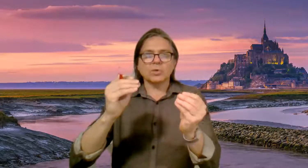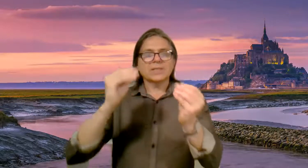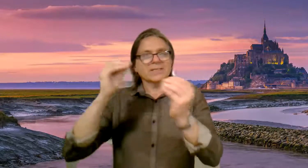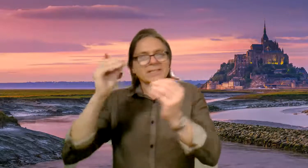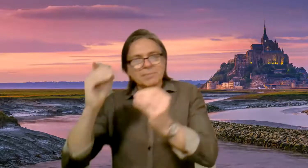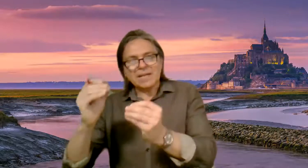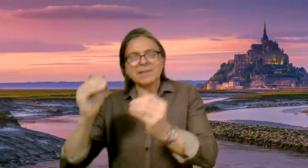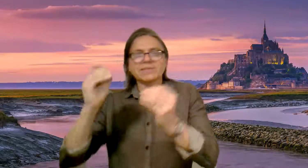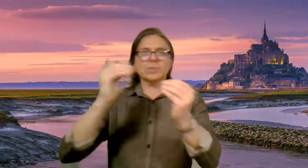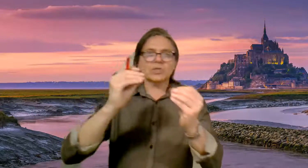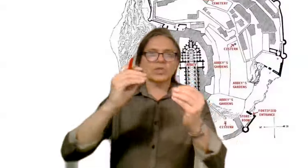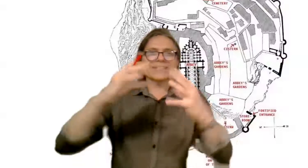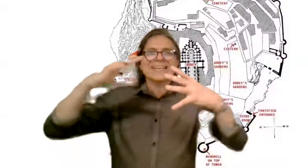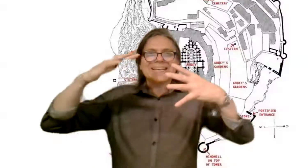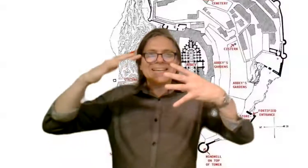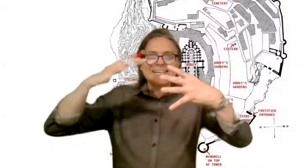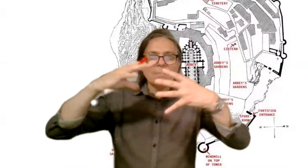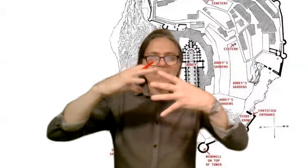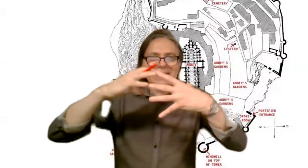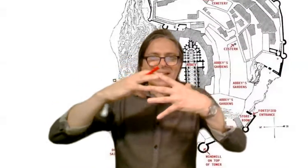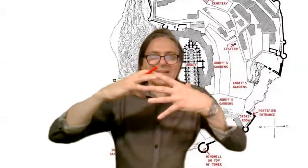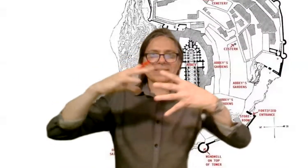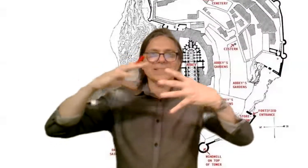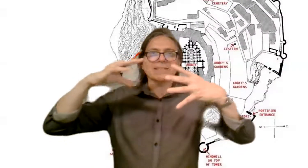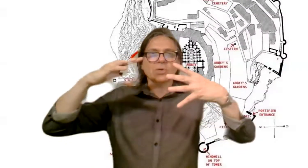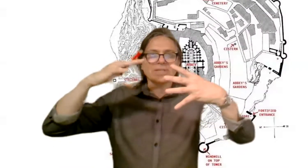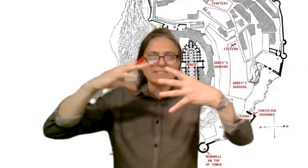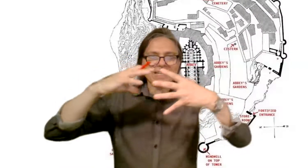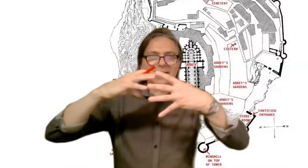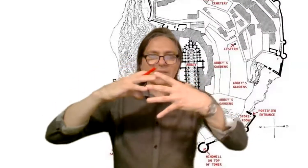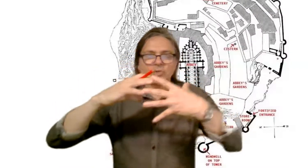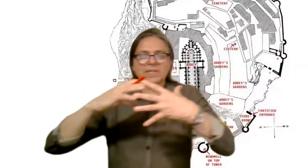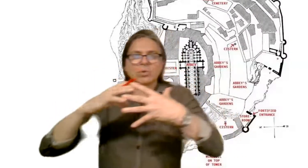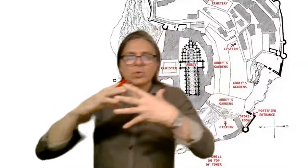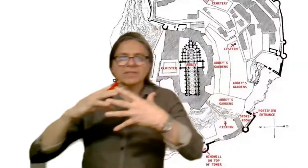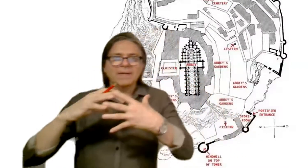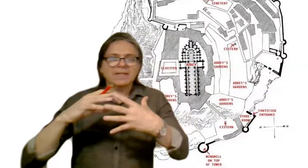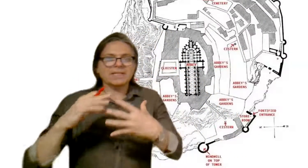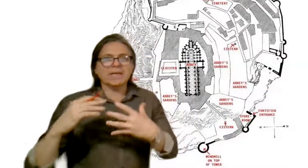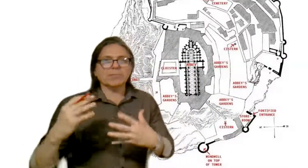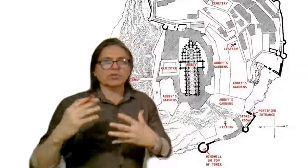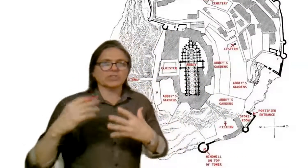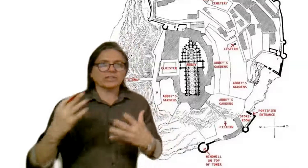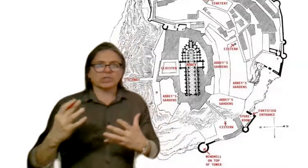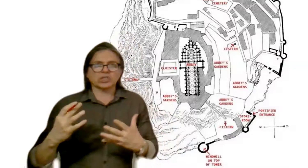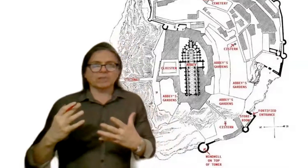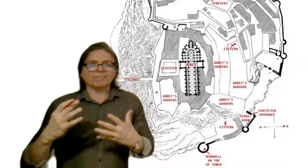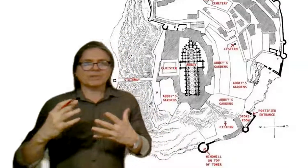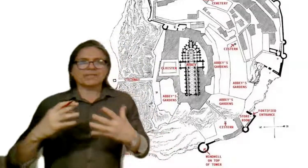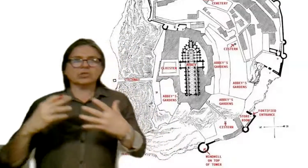determinadas situaciones generan maridajes entre lo que sería la ciudad de Brujas y el Mont Saint-Michel. Tanto